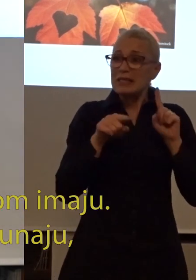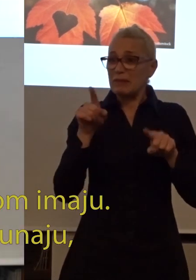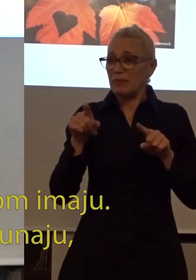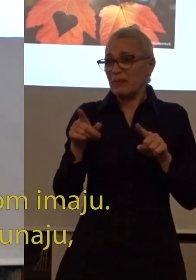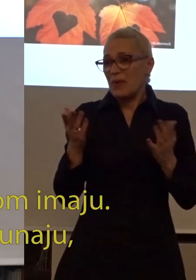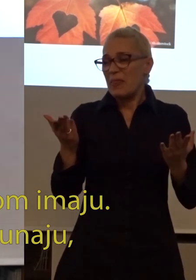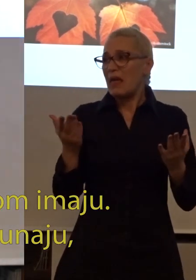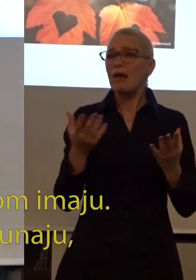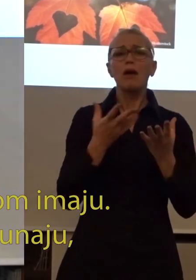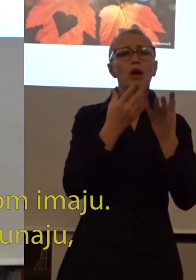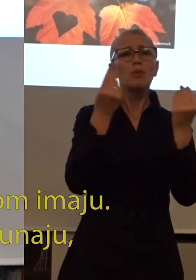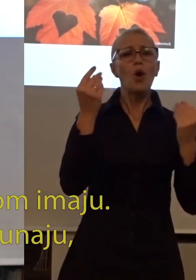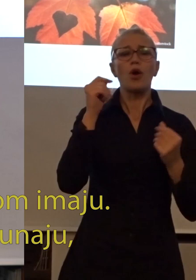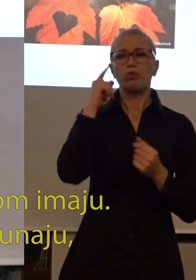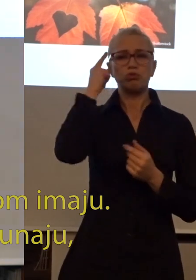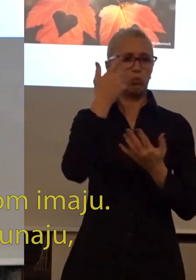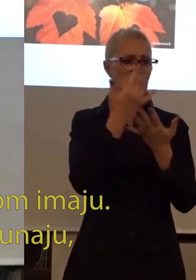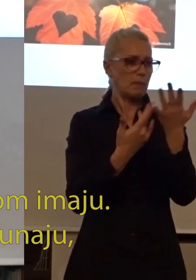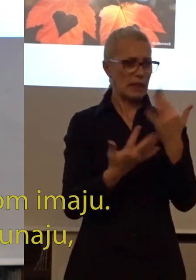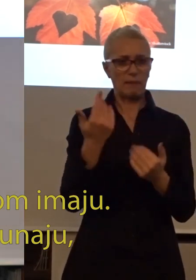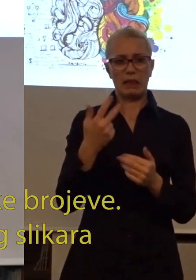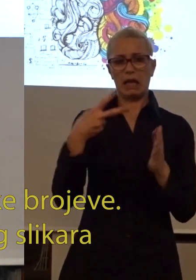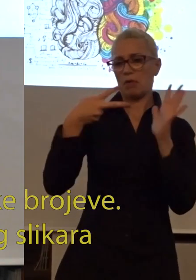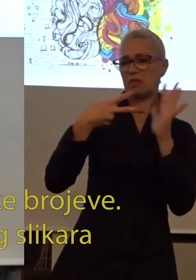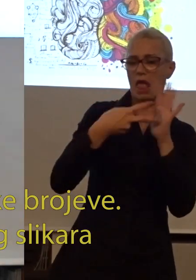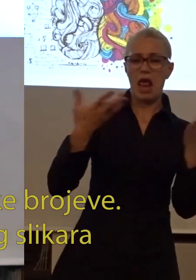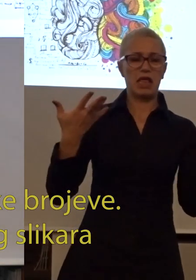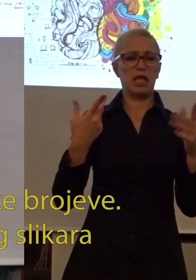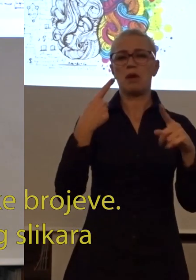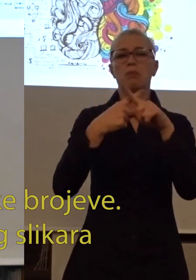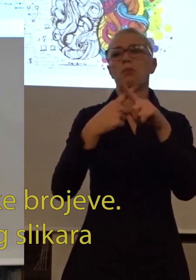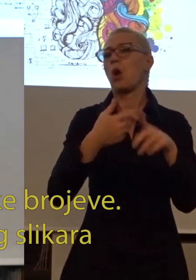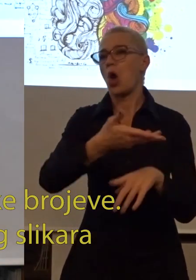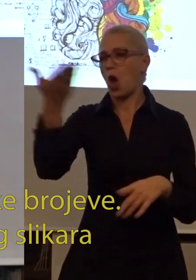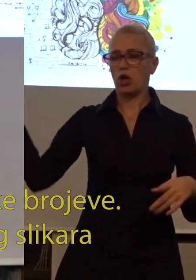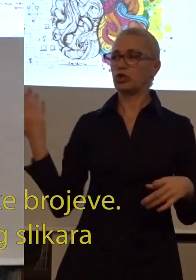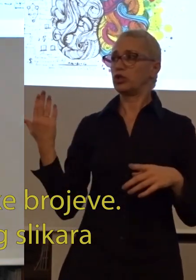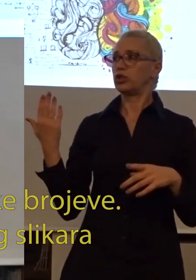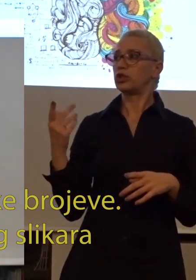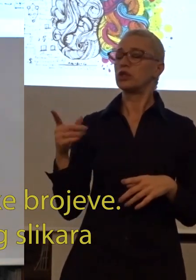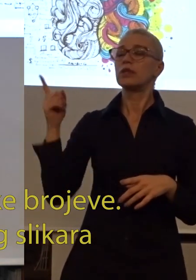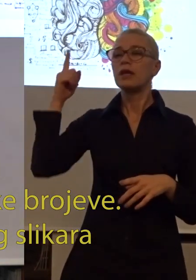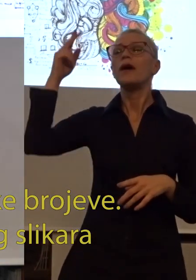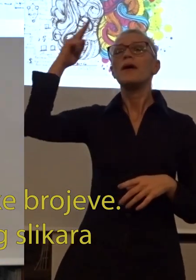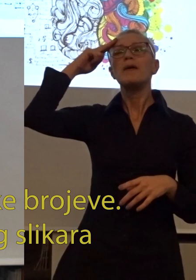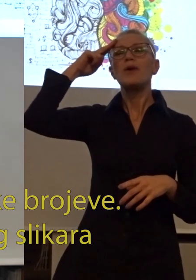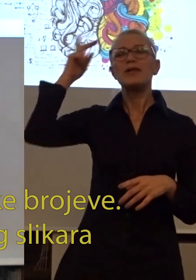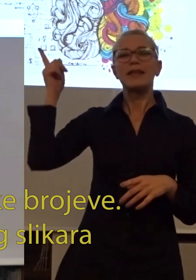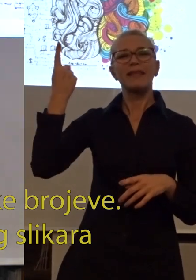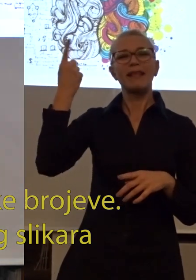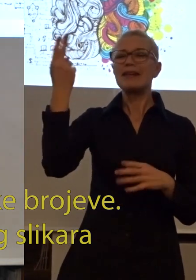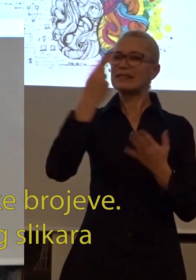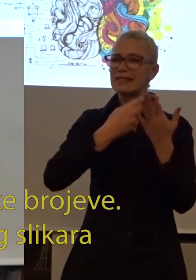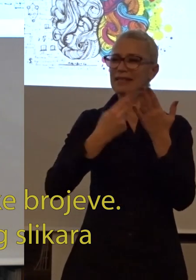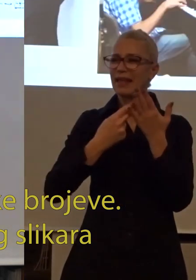imaju. Mnogi ljudi umeju da računaju dele, korene, množe velike broje. čuven je slučaj